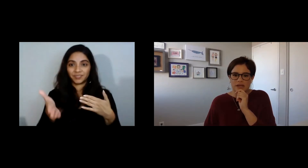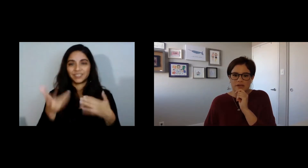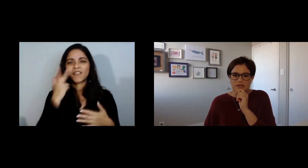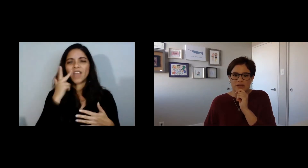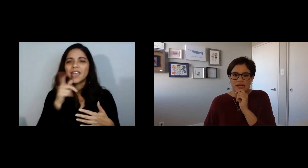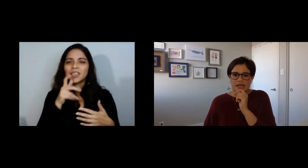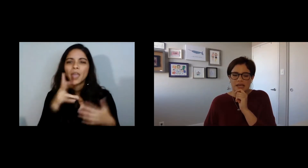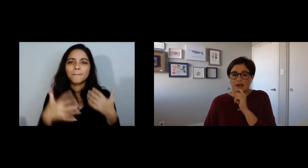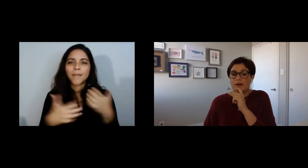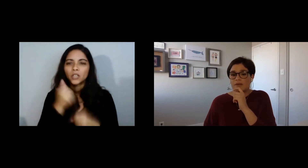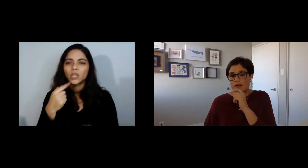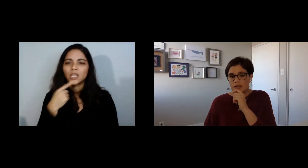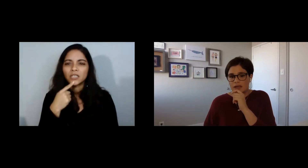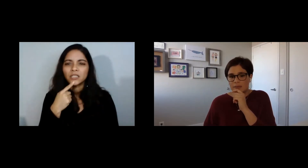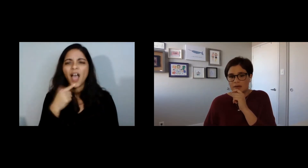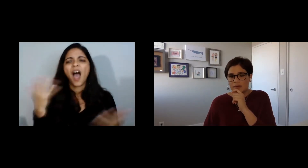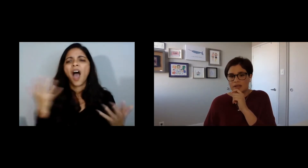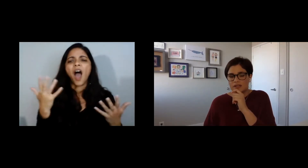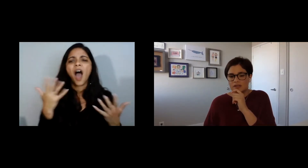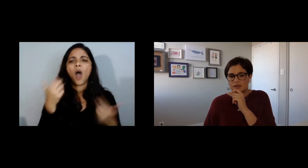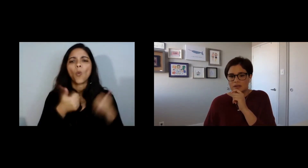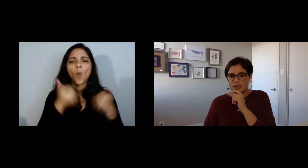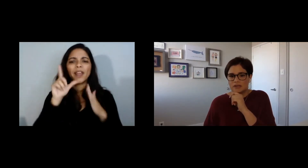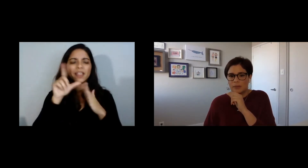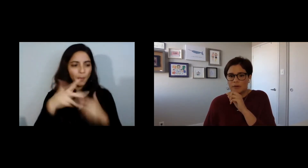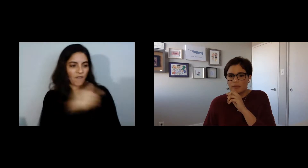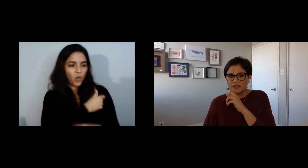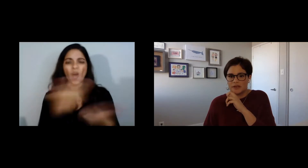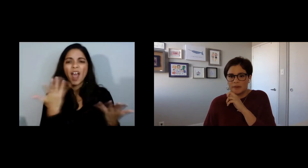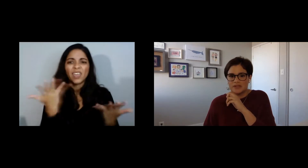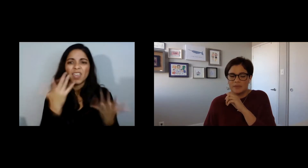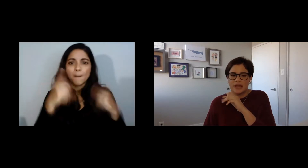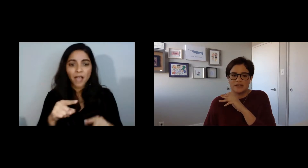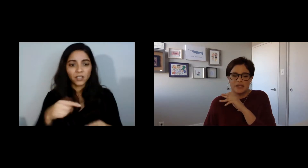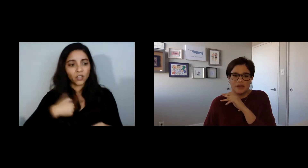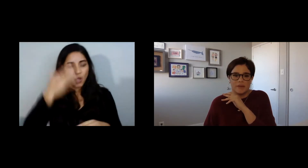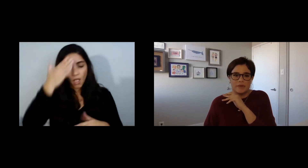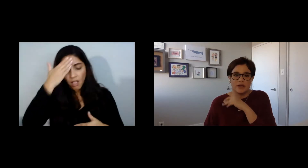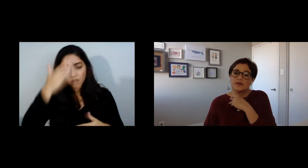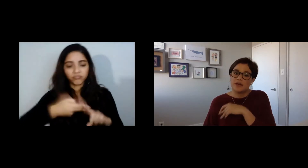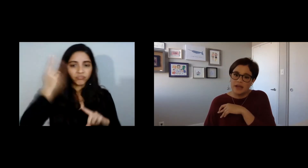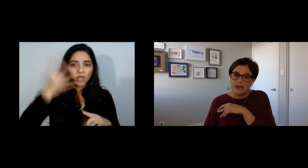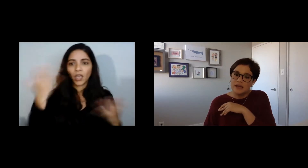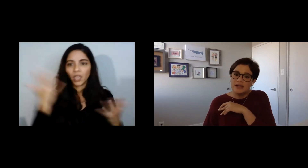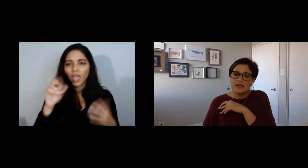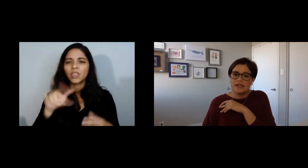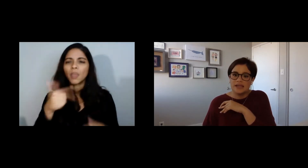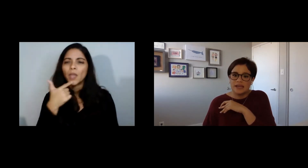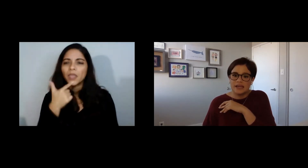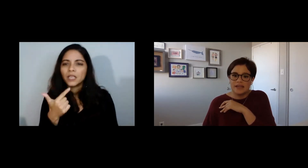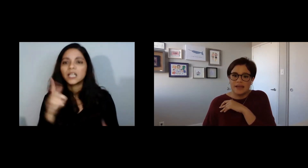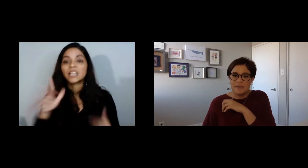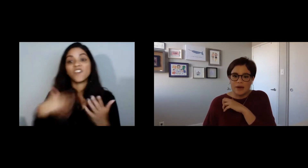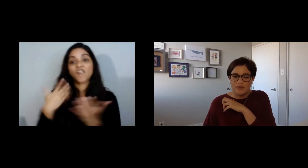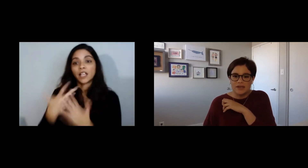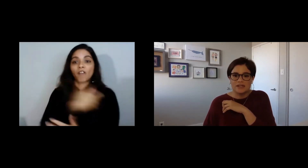secundarios y que las vacunas no lleguen a mi comunidad son las dos preocupaciones principales seguidas por la seguridad de